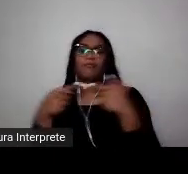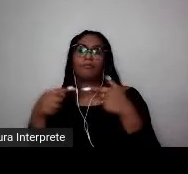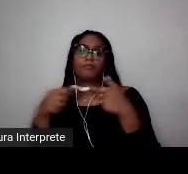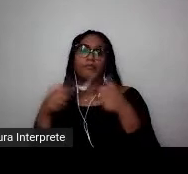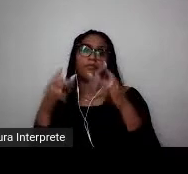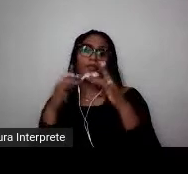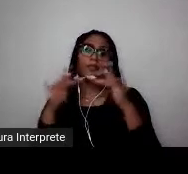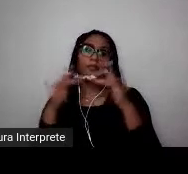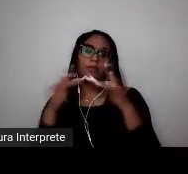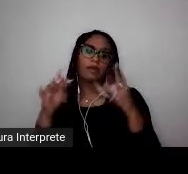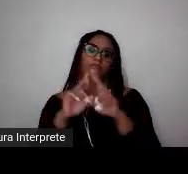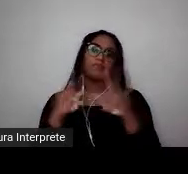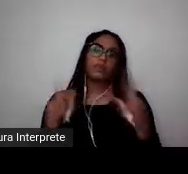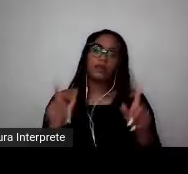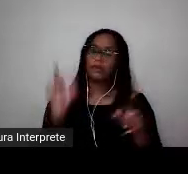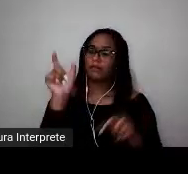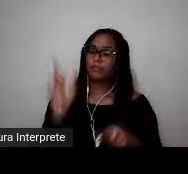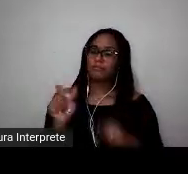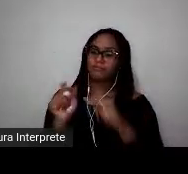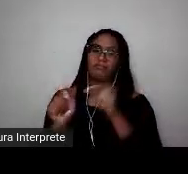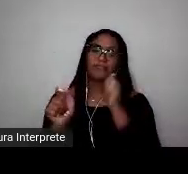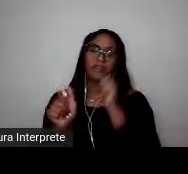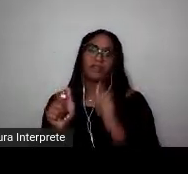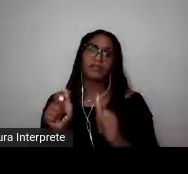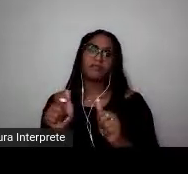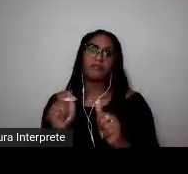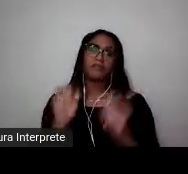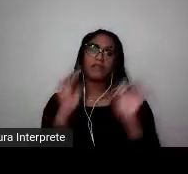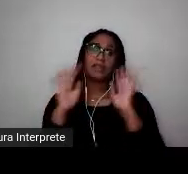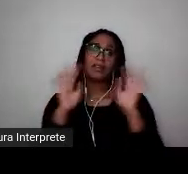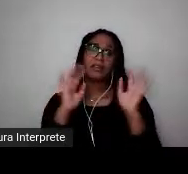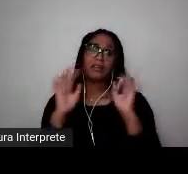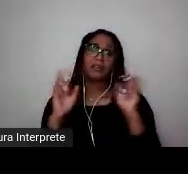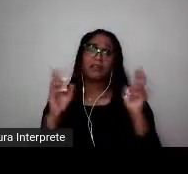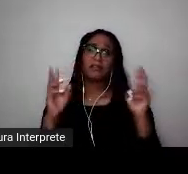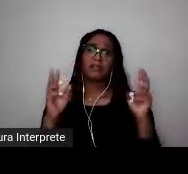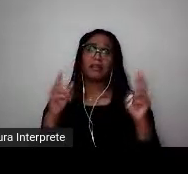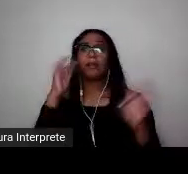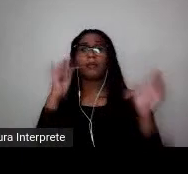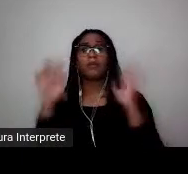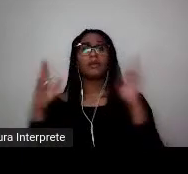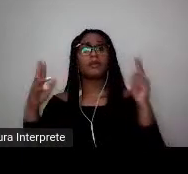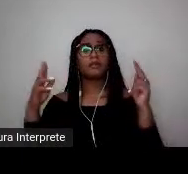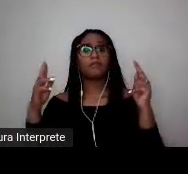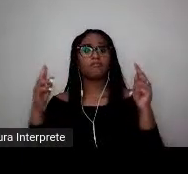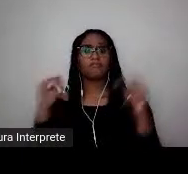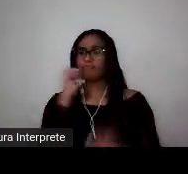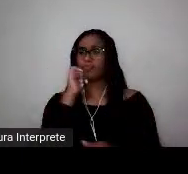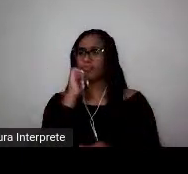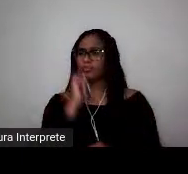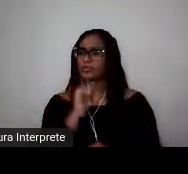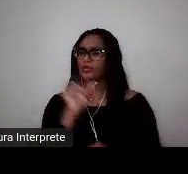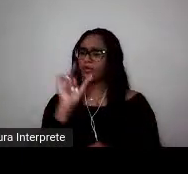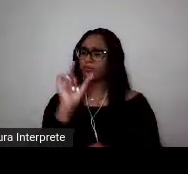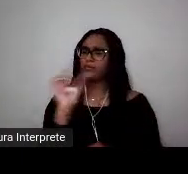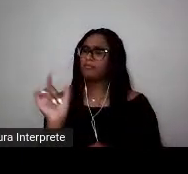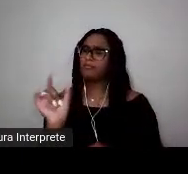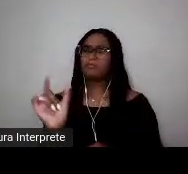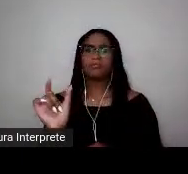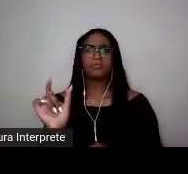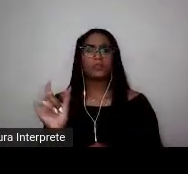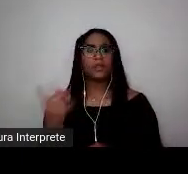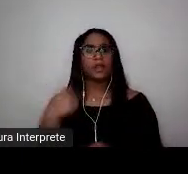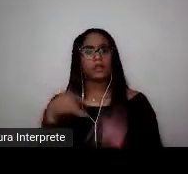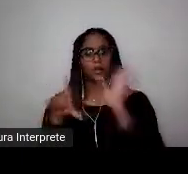natureza. A gente culmina por universalizar esse sujeito mulher a quem a lei se destina. A lei está